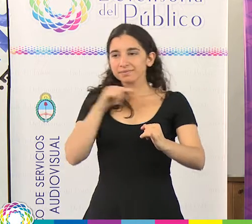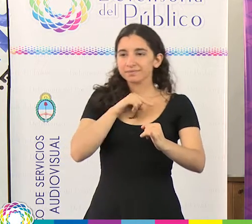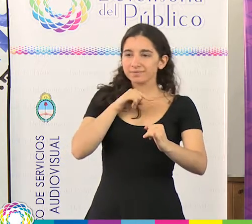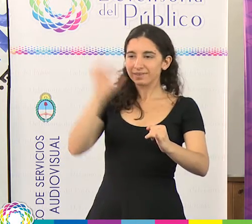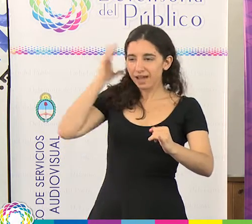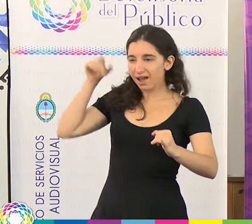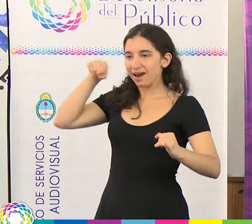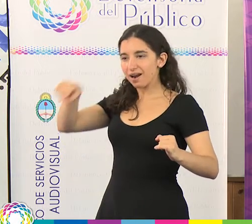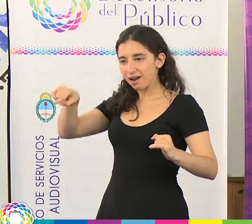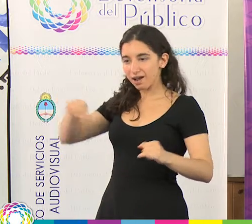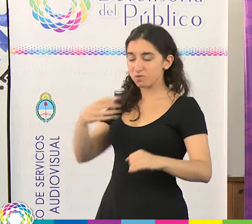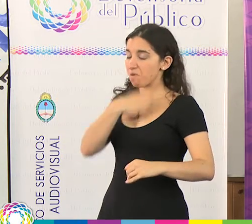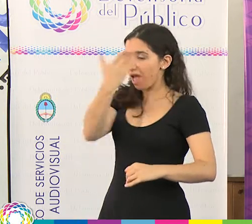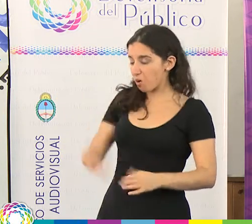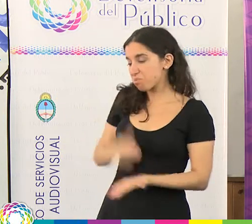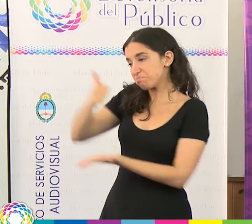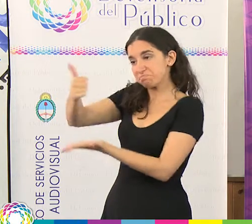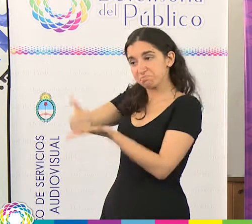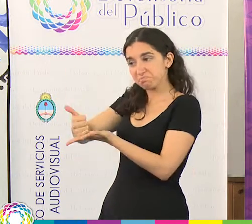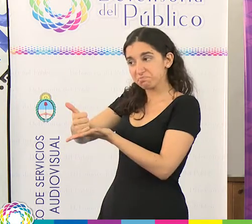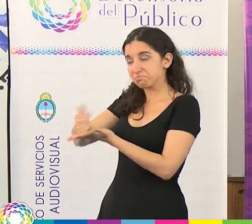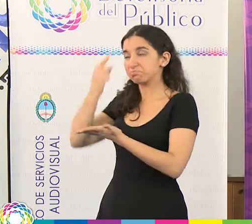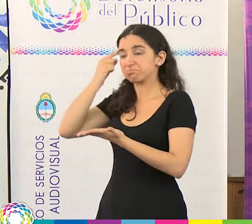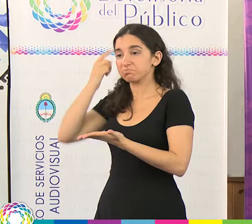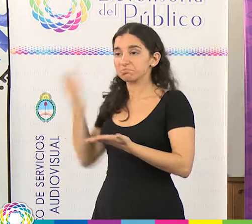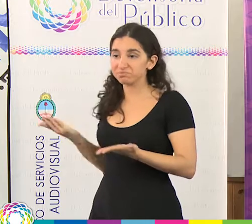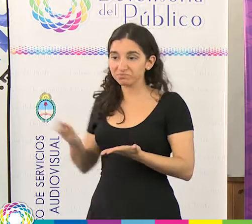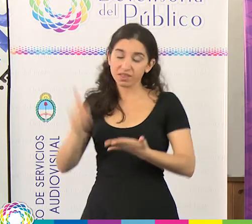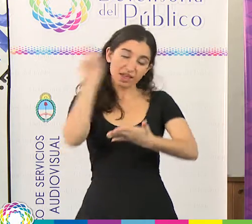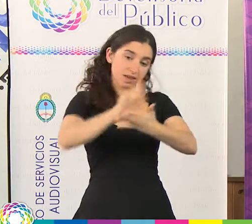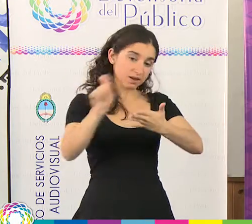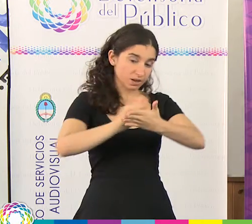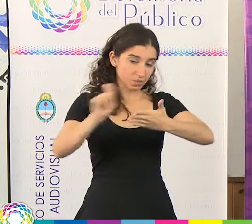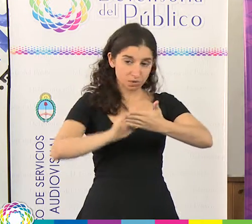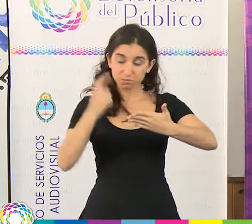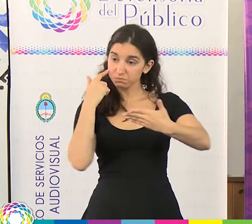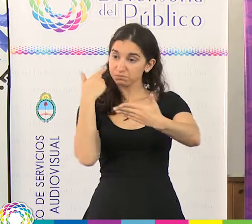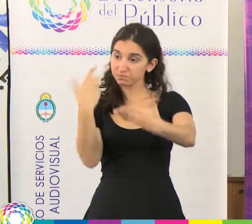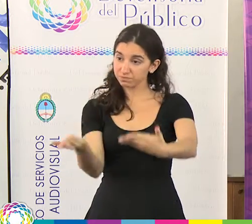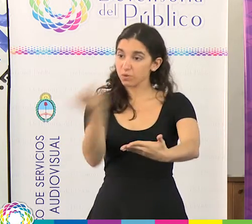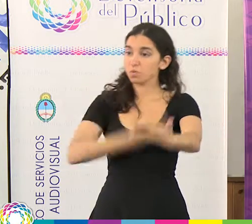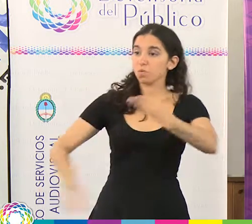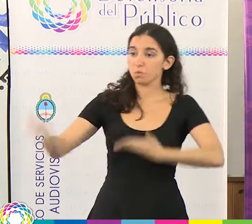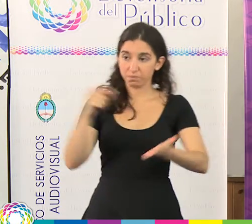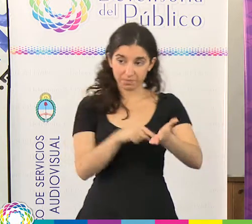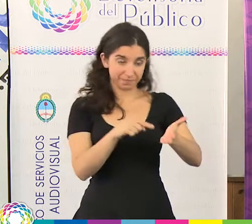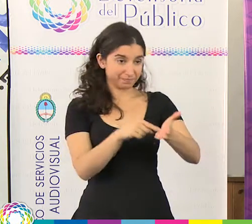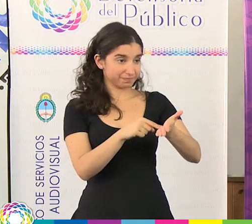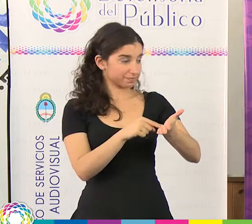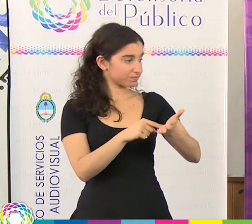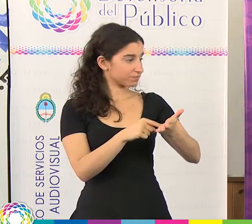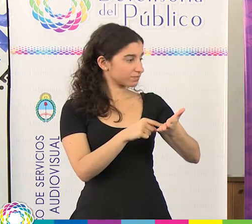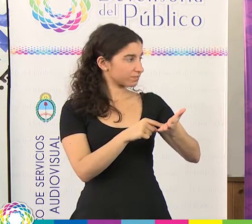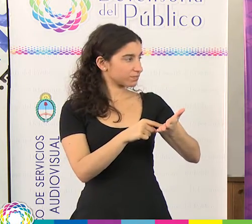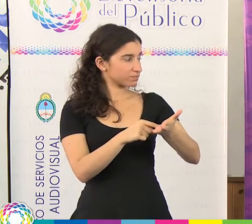sobre la radio como alumna y acá hice un escrito para compartirlo con todos ustedes. Mi